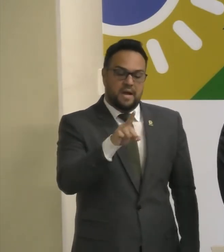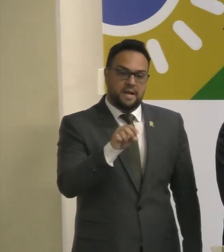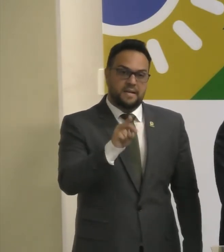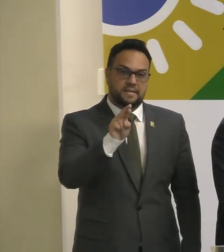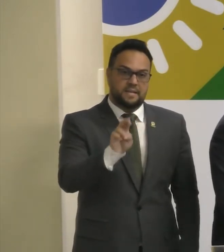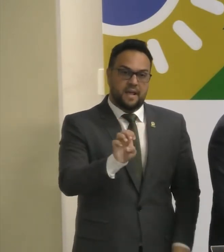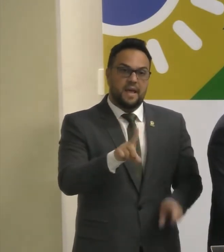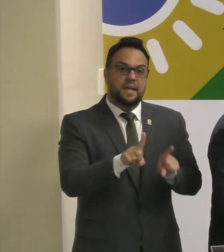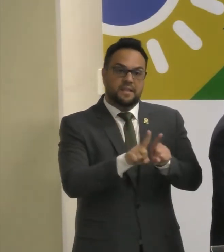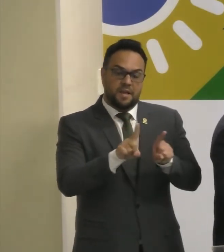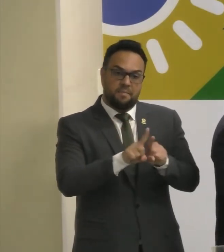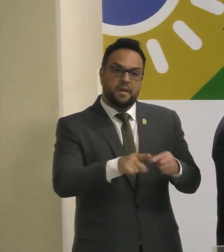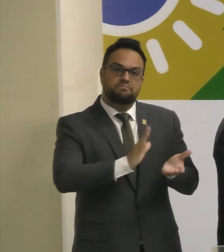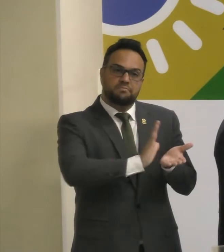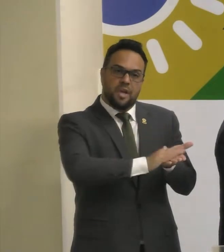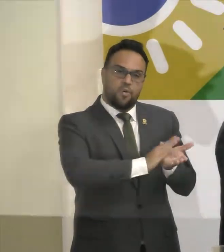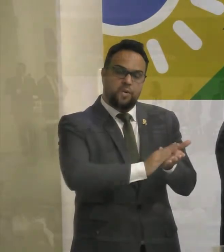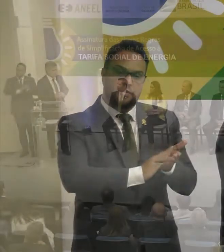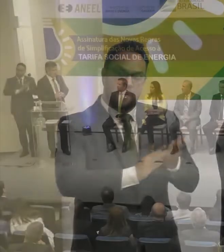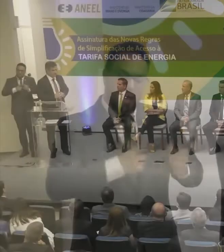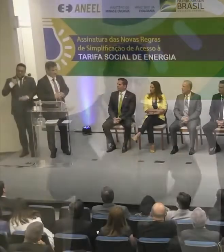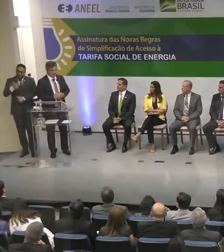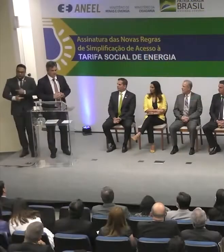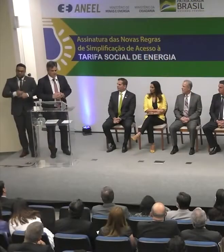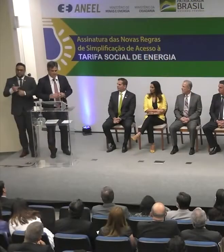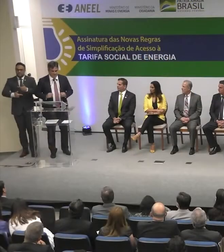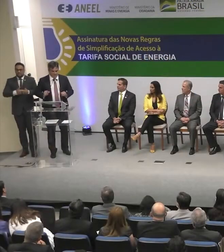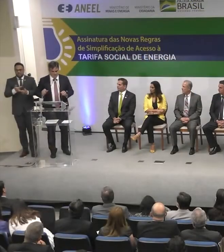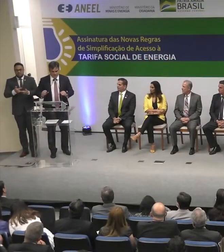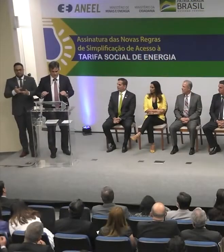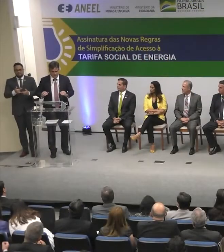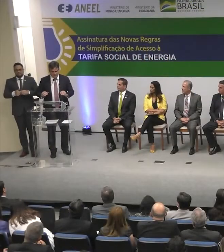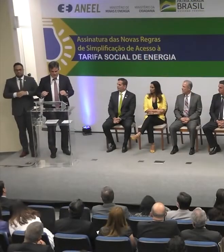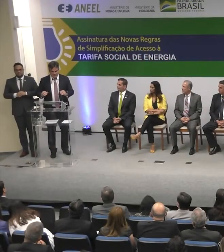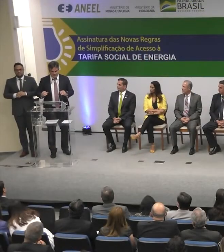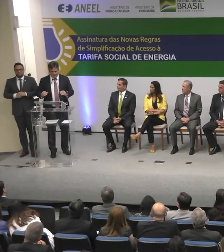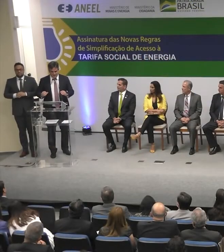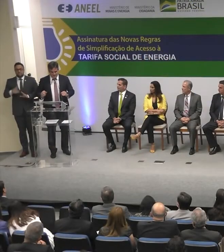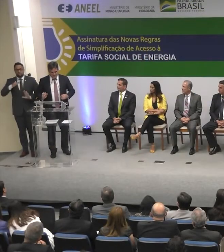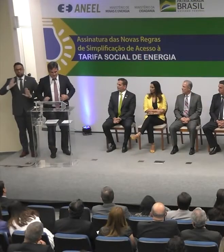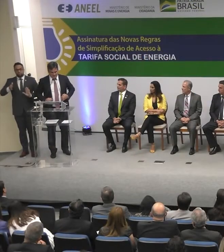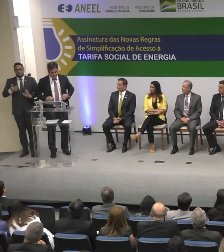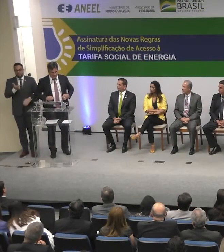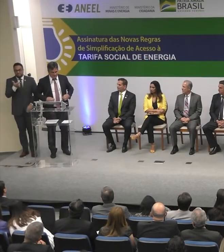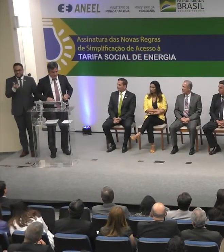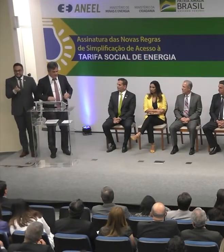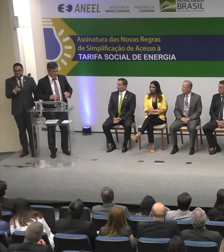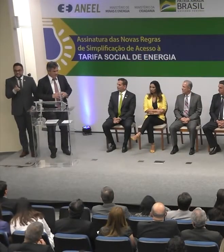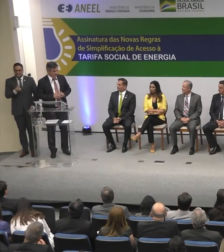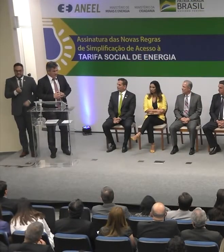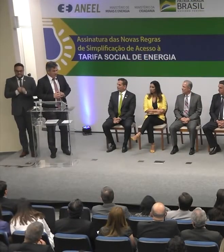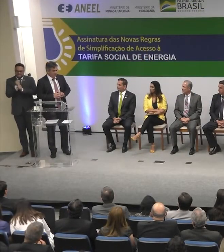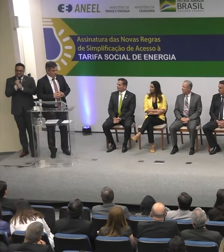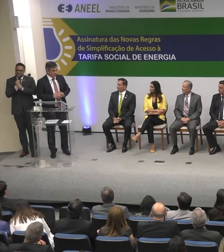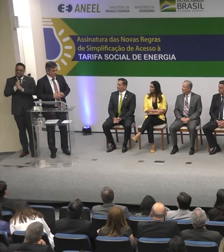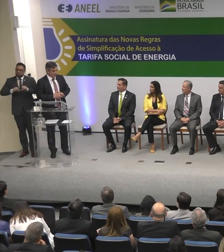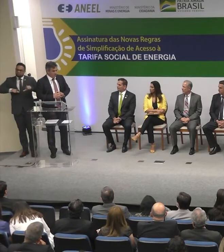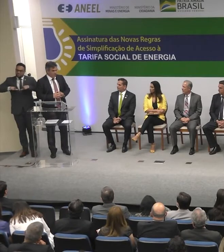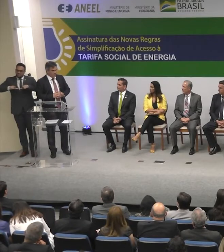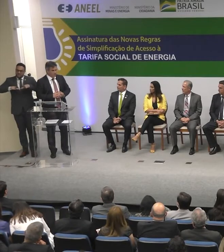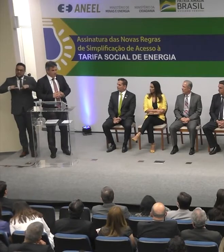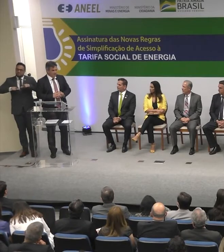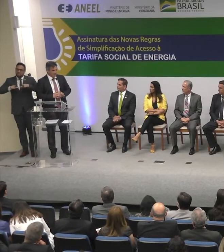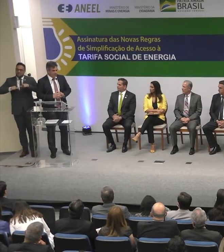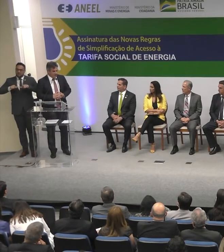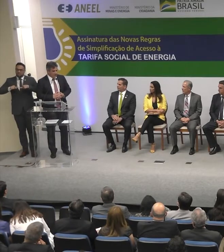reconhecimento ao trabalho, do meu ponto de vista, do senhor presidente, nos meus 26 anos de vida pública, a um dos homens